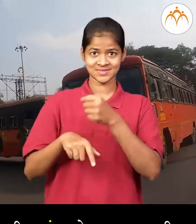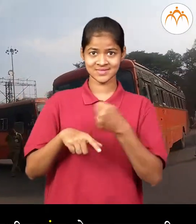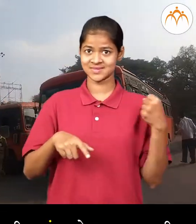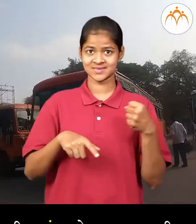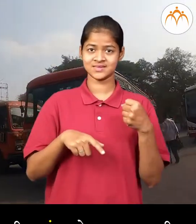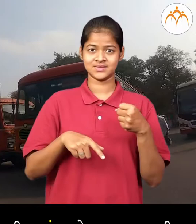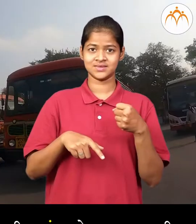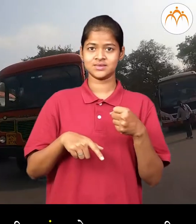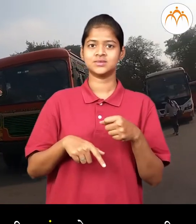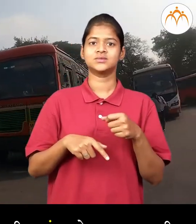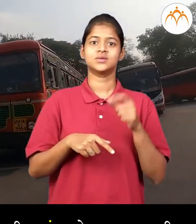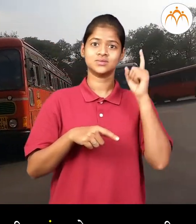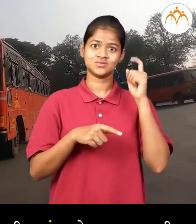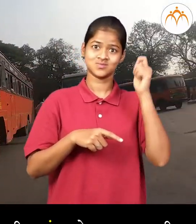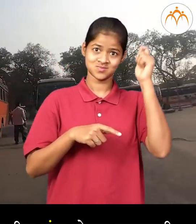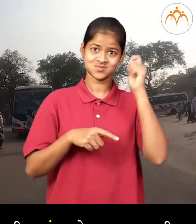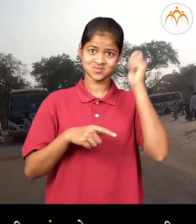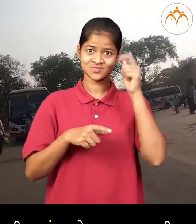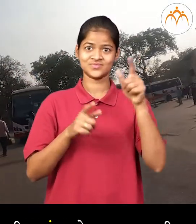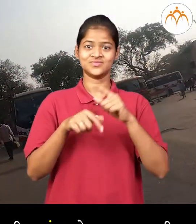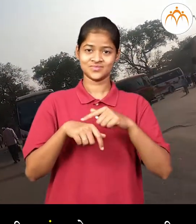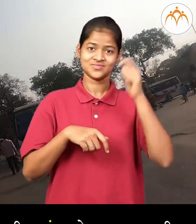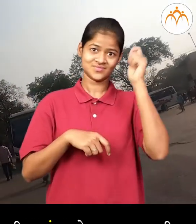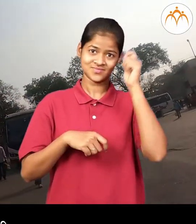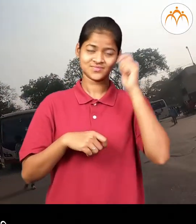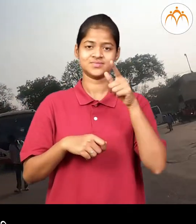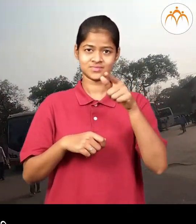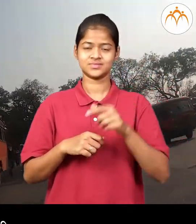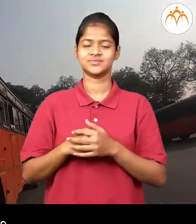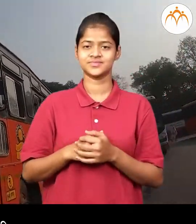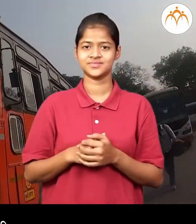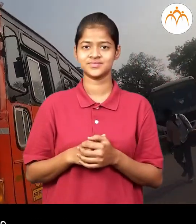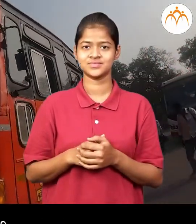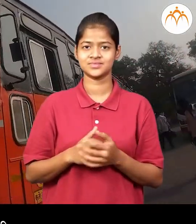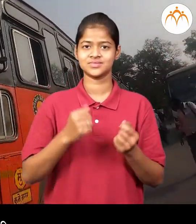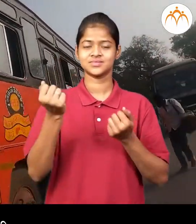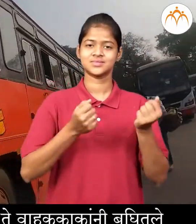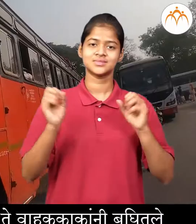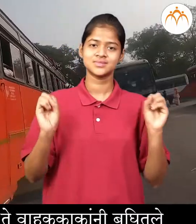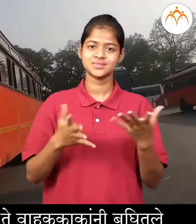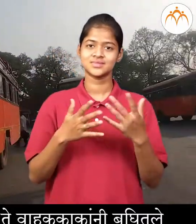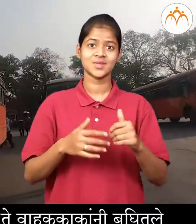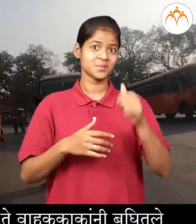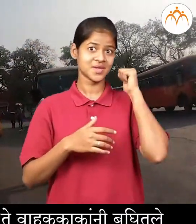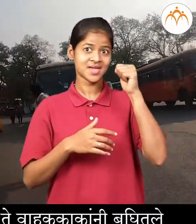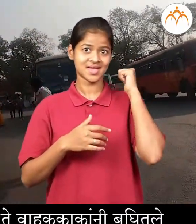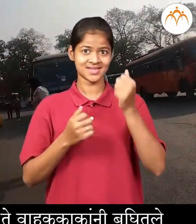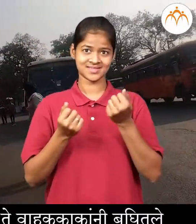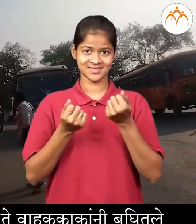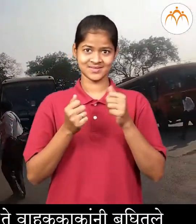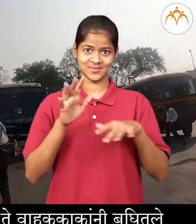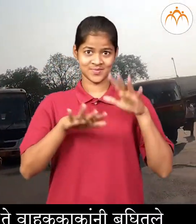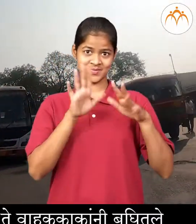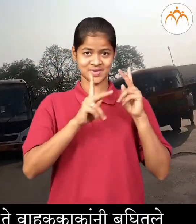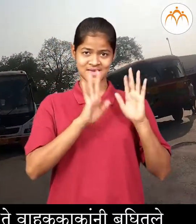लावल, बस्मधिल घंटा दोंदा वाजवली, बस्शुरु जली, मागे गाडया किवा